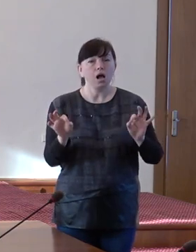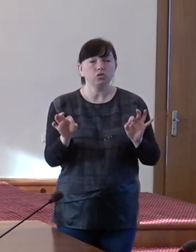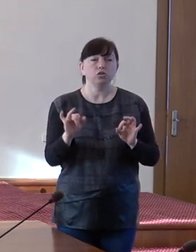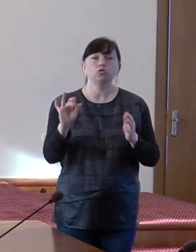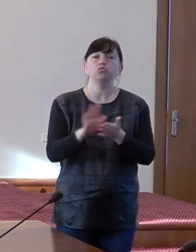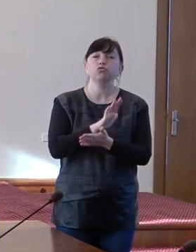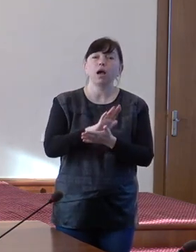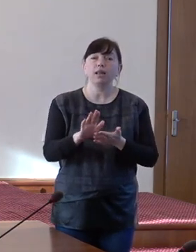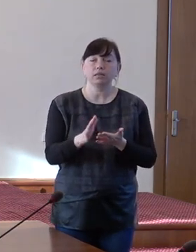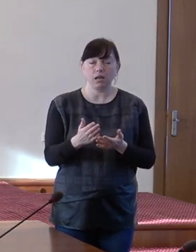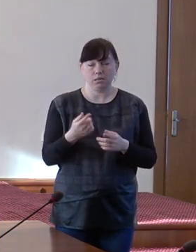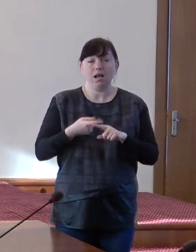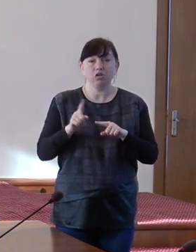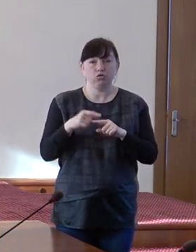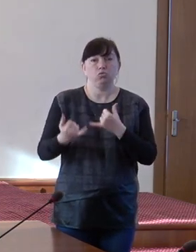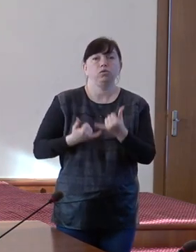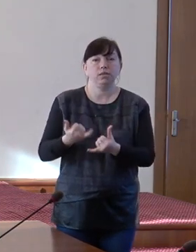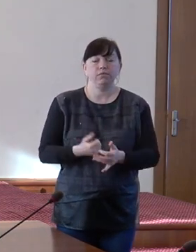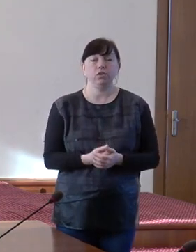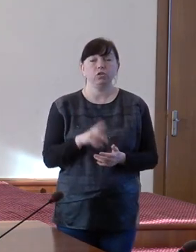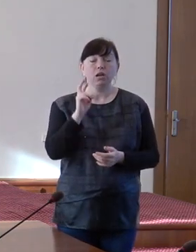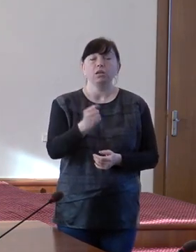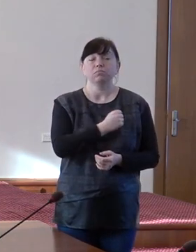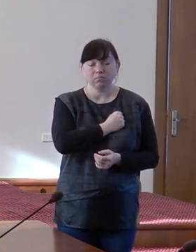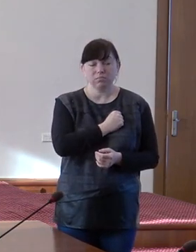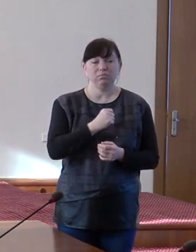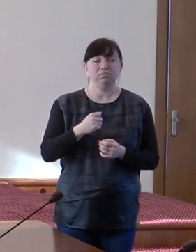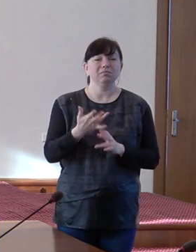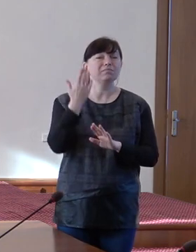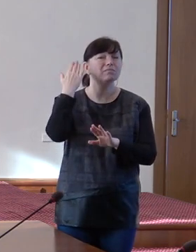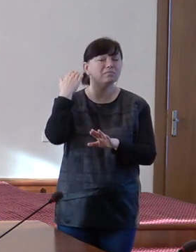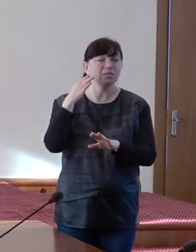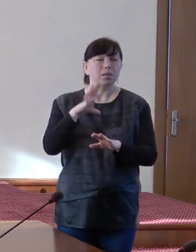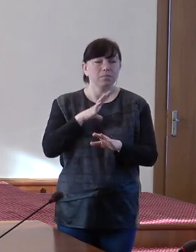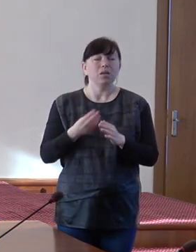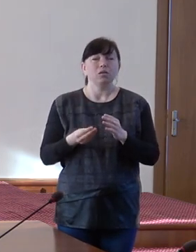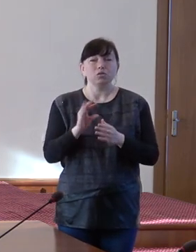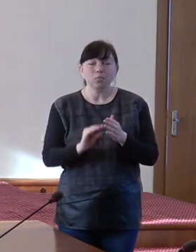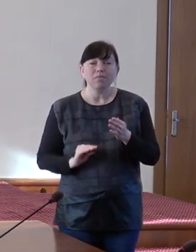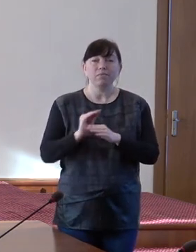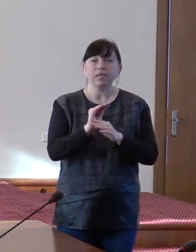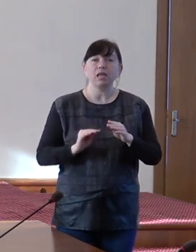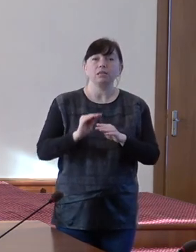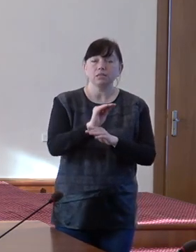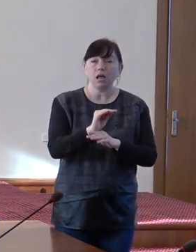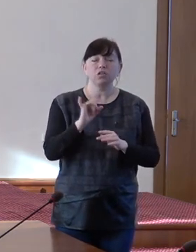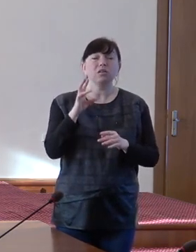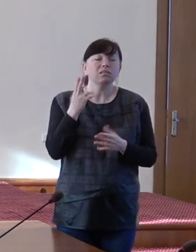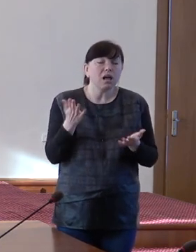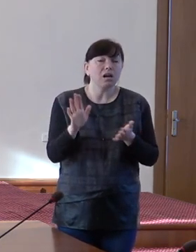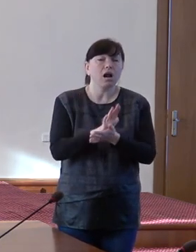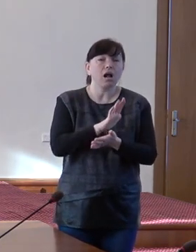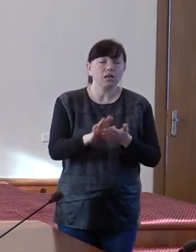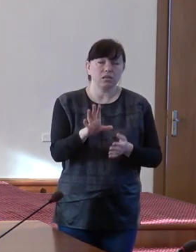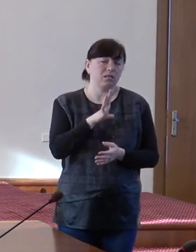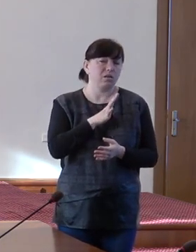calitatea acestora. Din păcate, tradiționalele au fost subfinanțate în Republica Moldova, calitatea prestărilor n-a